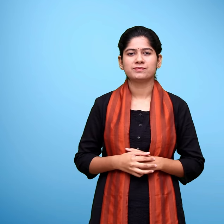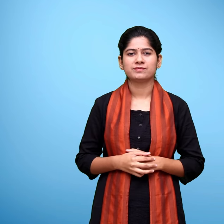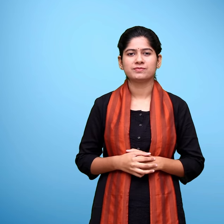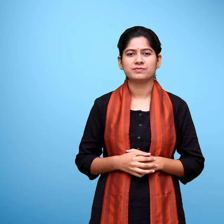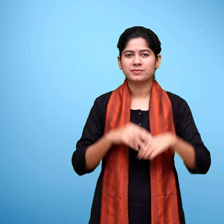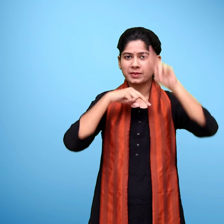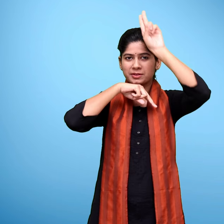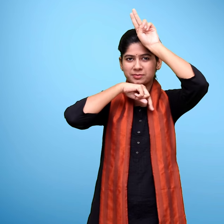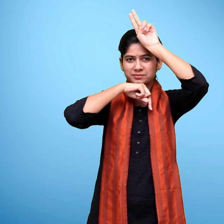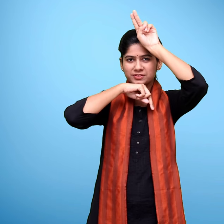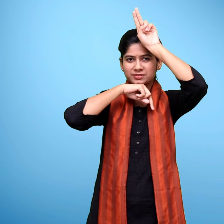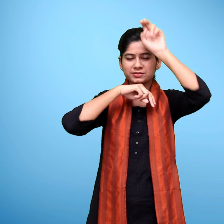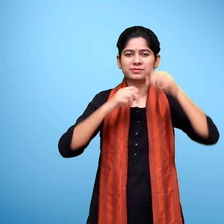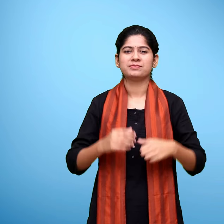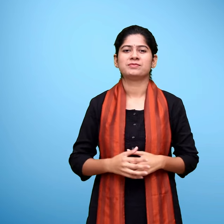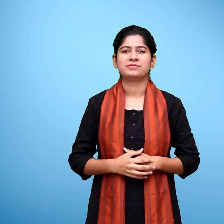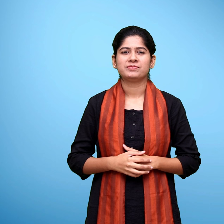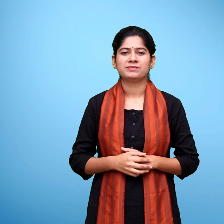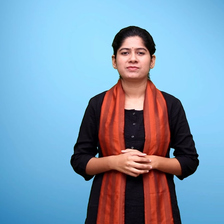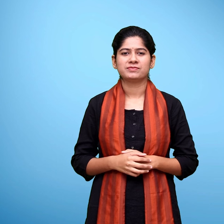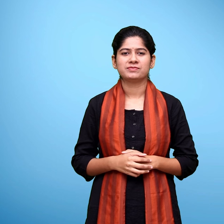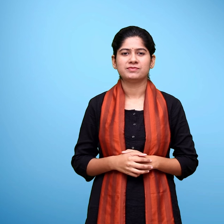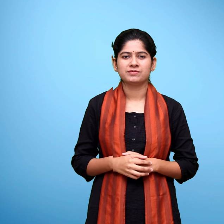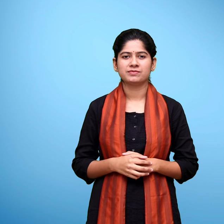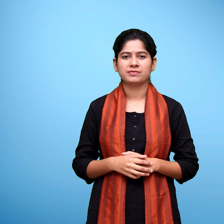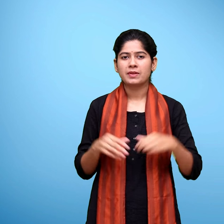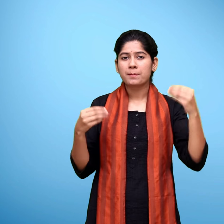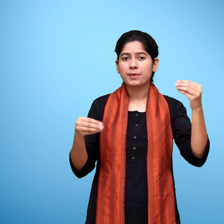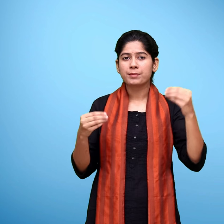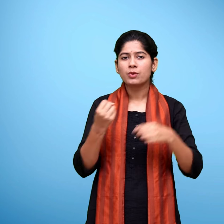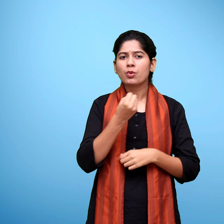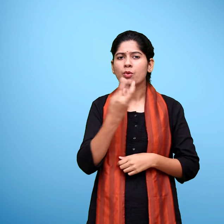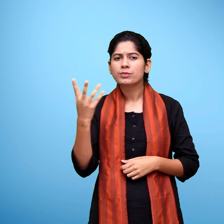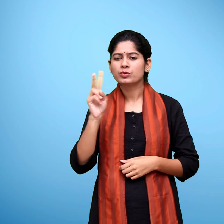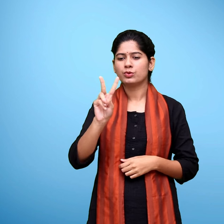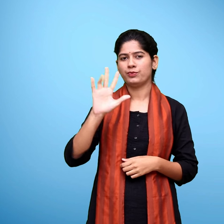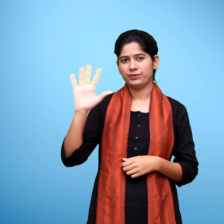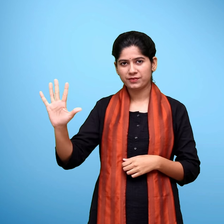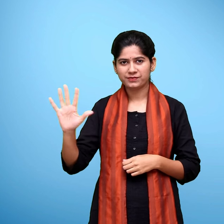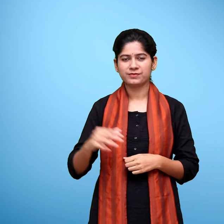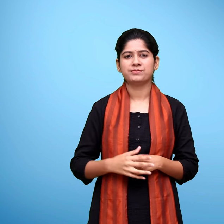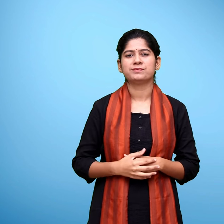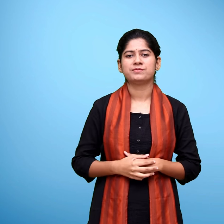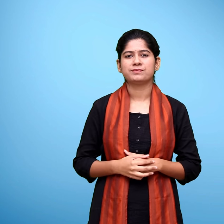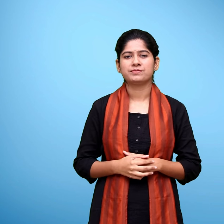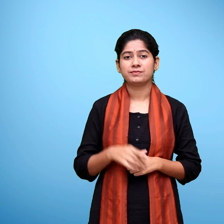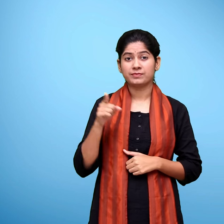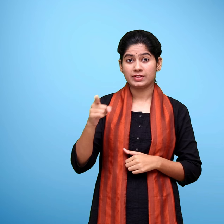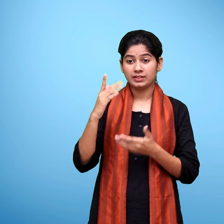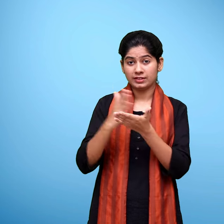मुर्गा बोले कुकडू कुँ प्रिष्ठ पच्चीस यह